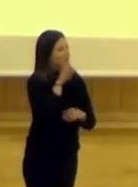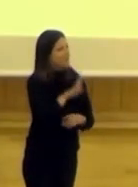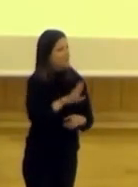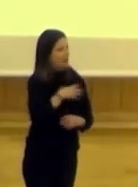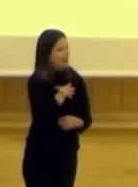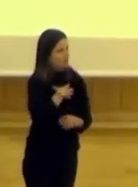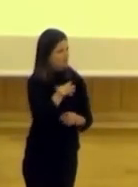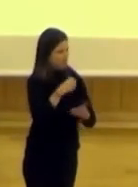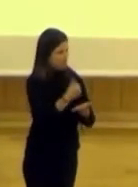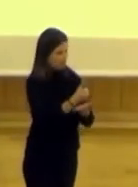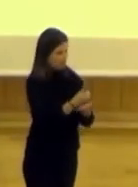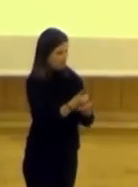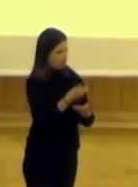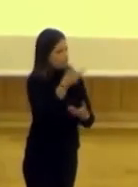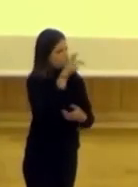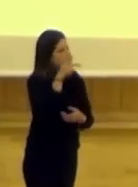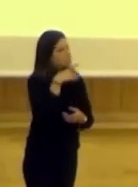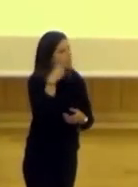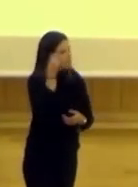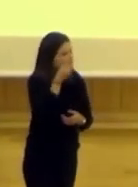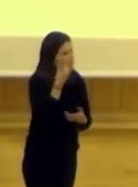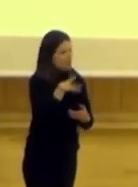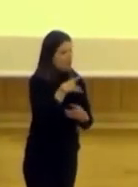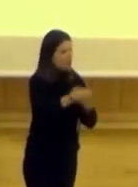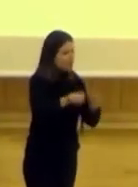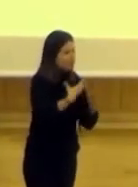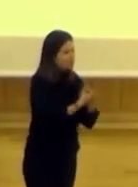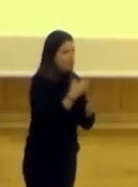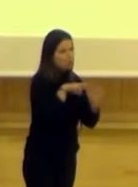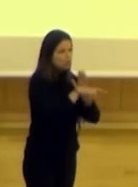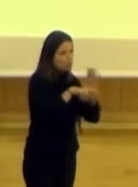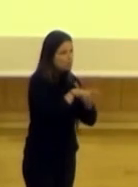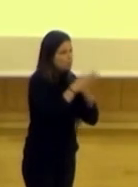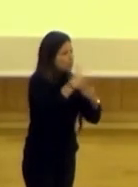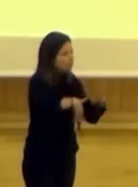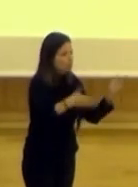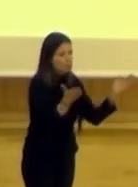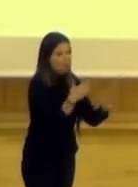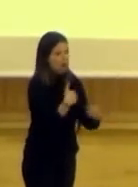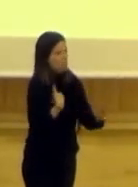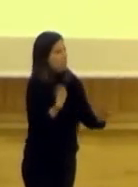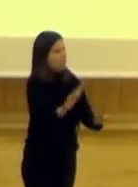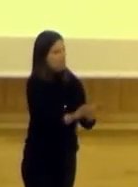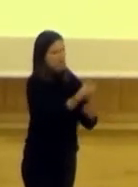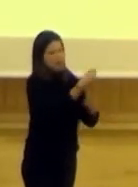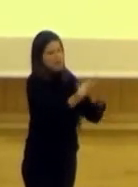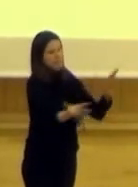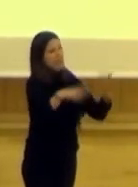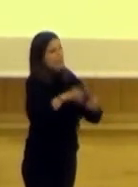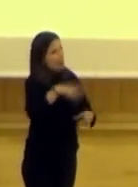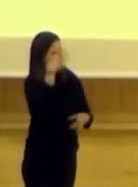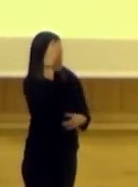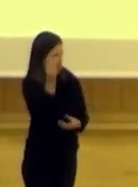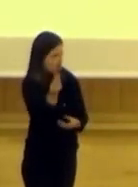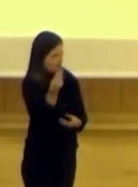ciudadanía, ese ser que piensa que se puede hacer todo, que hay recursos ilimitados, que puede pedir, que es como una lista de Papá Noel, el